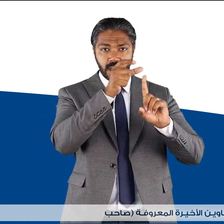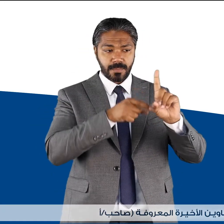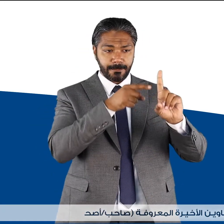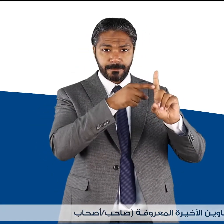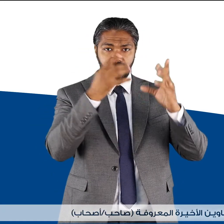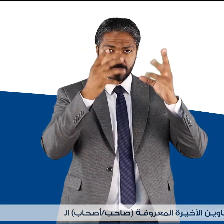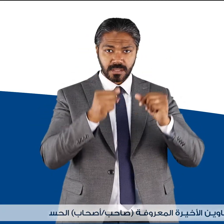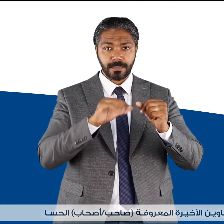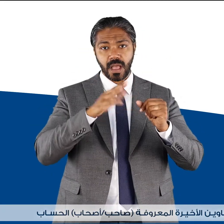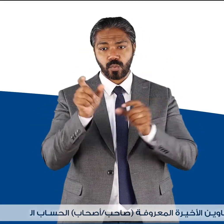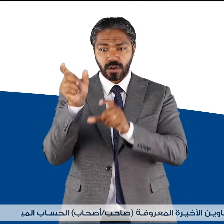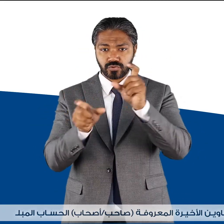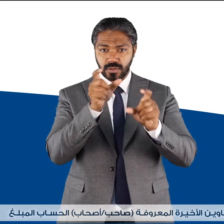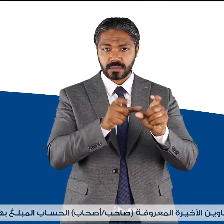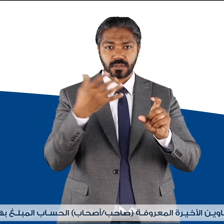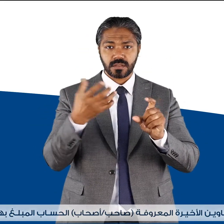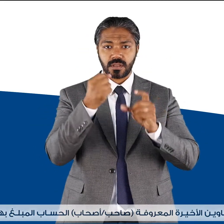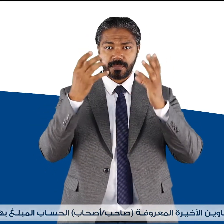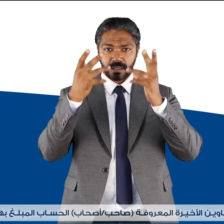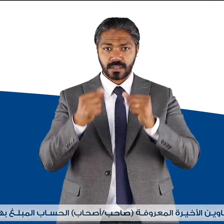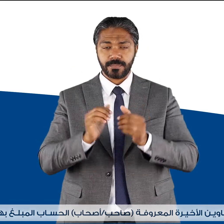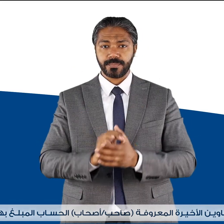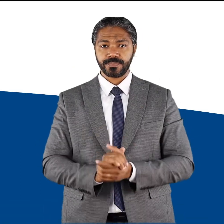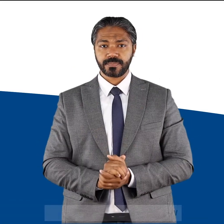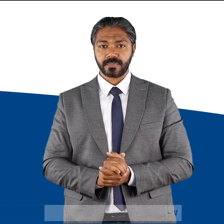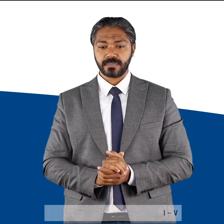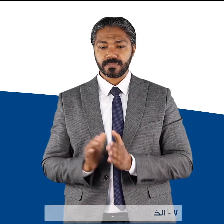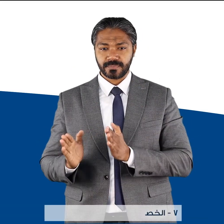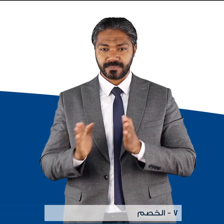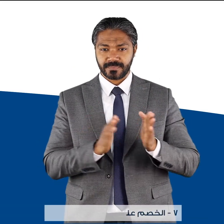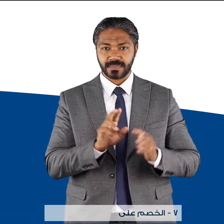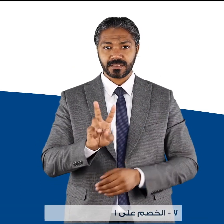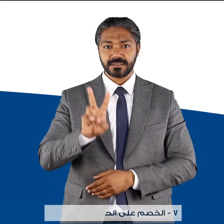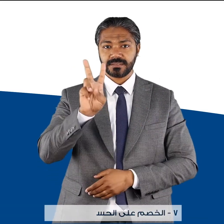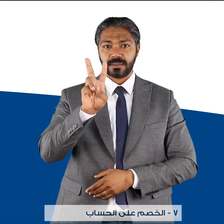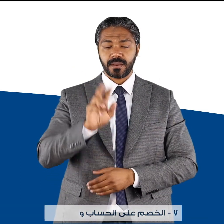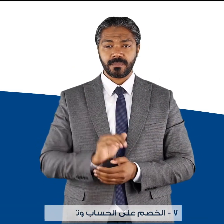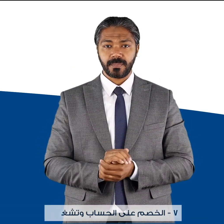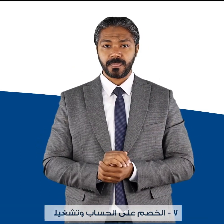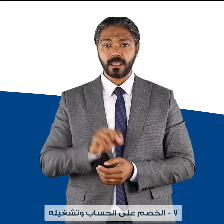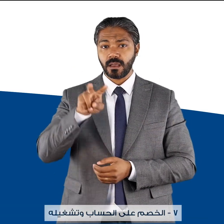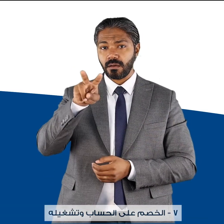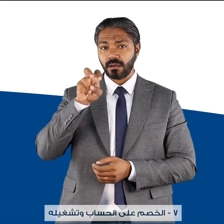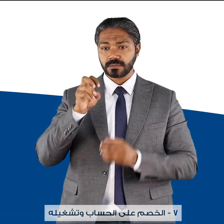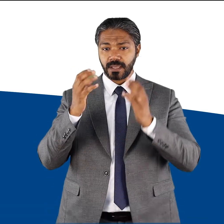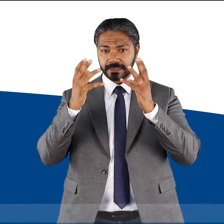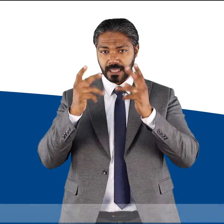صاحب أو أصحاب الحساب المبلغ بها البنك سبعة الخصم على الحساب وتشغيله ألف